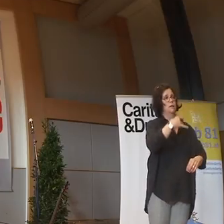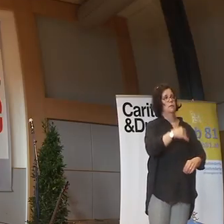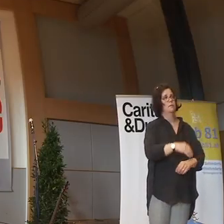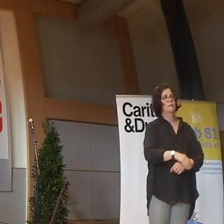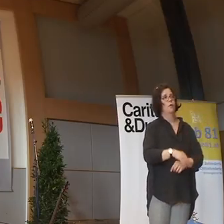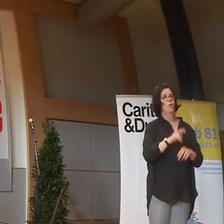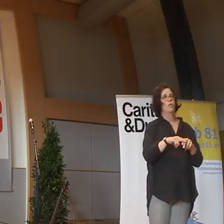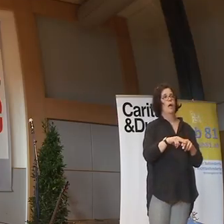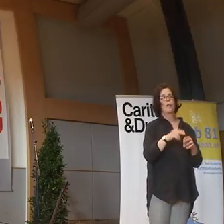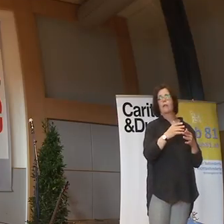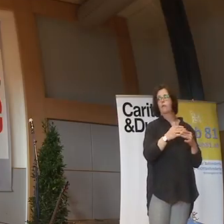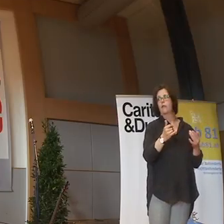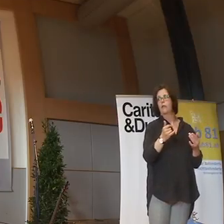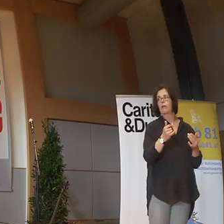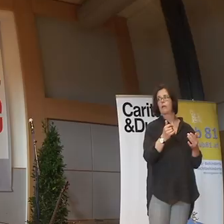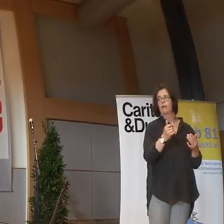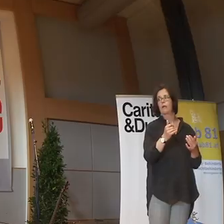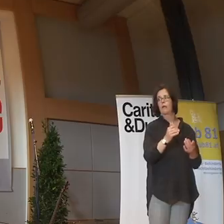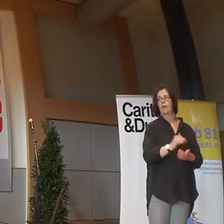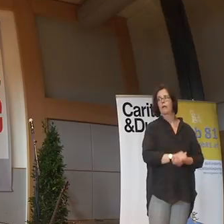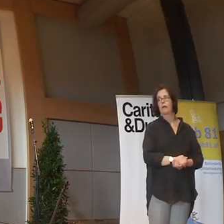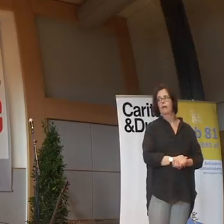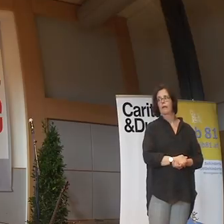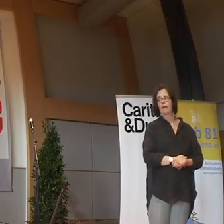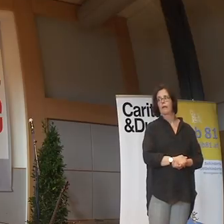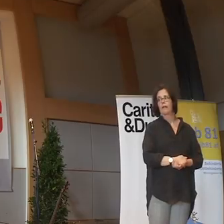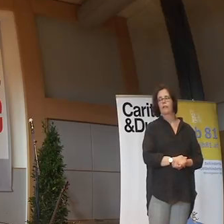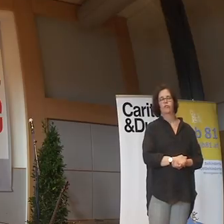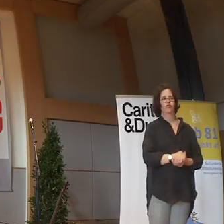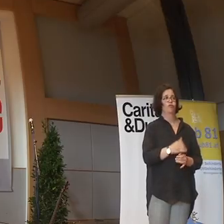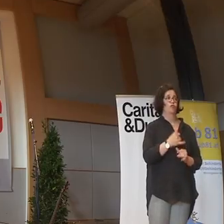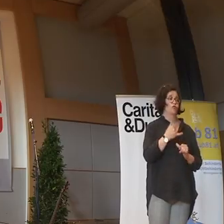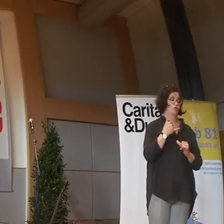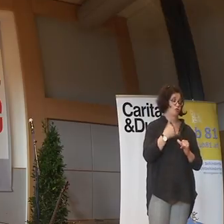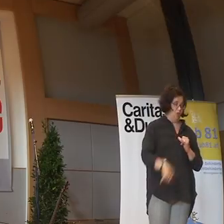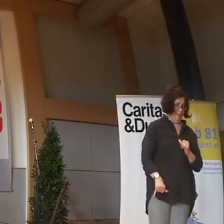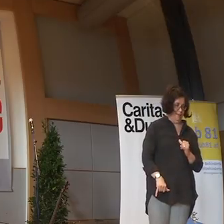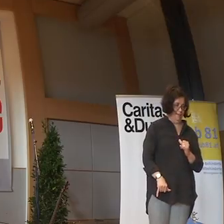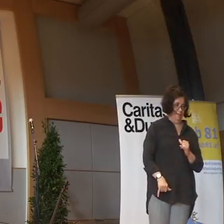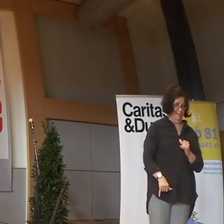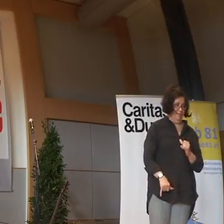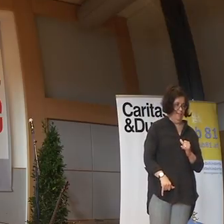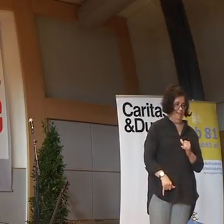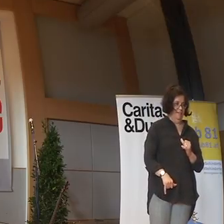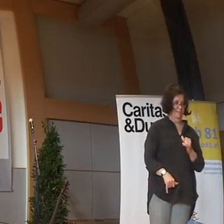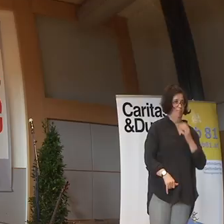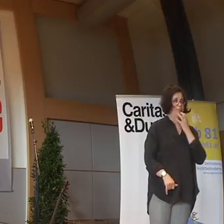Und dieses Gesicht sagt ihnen dann, oh scheiße, er hat's gehört.